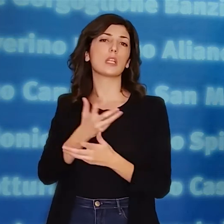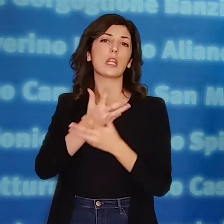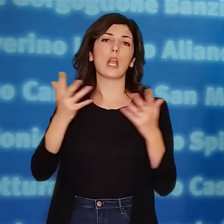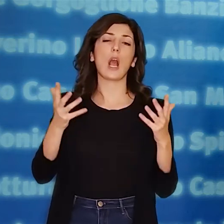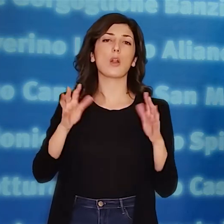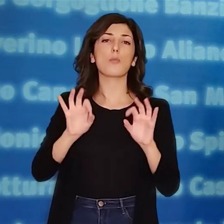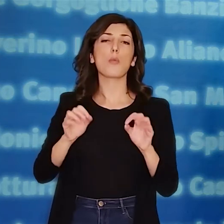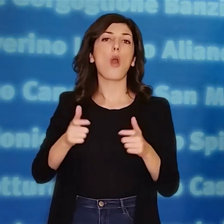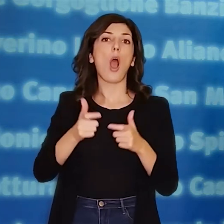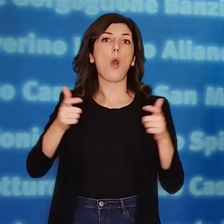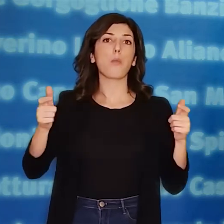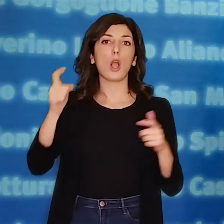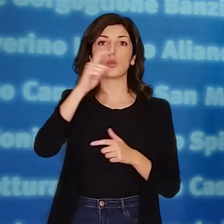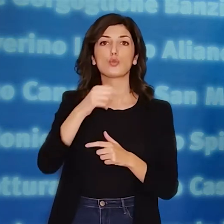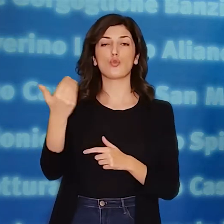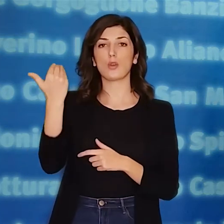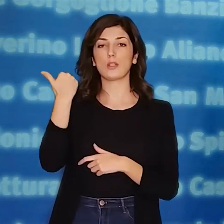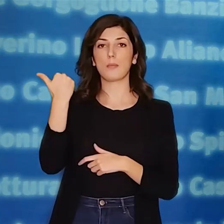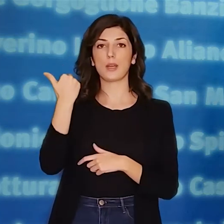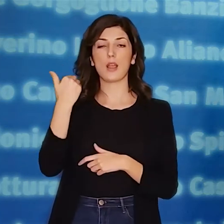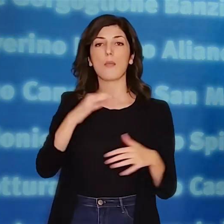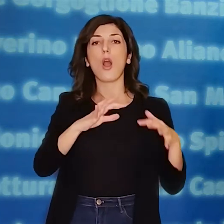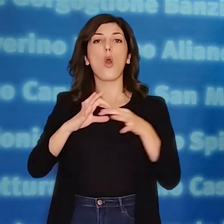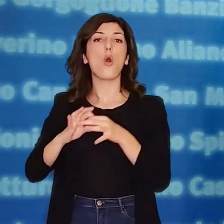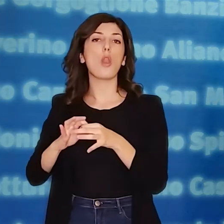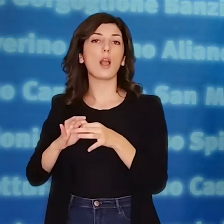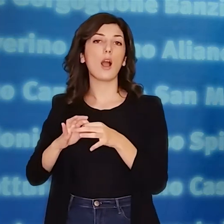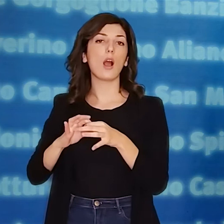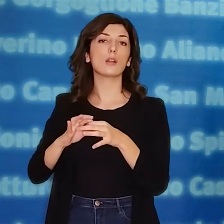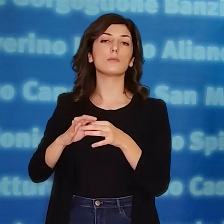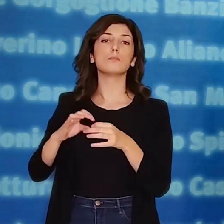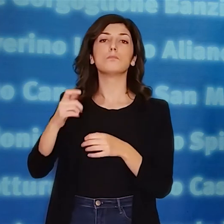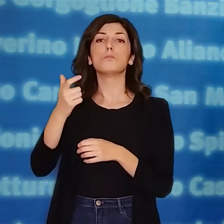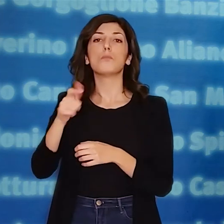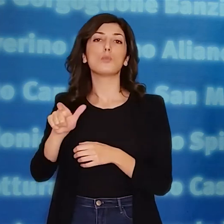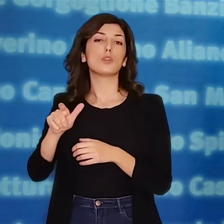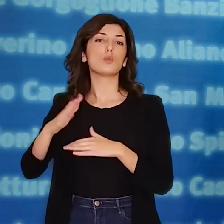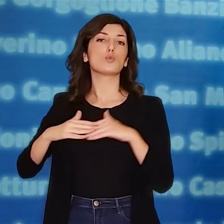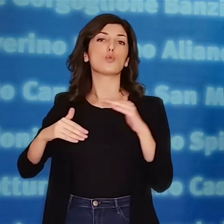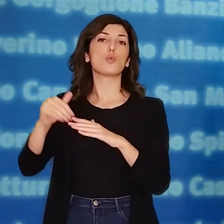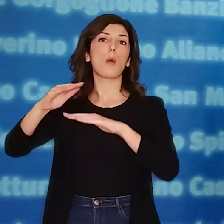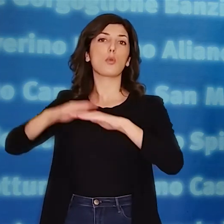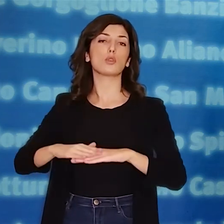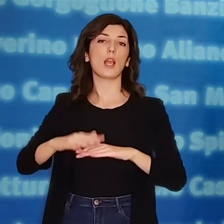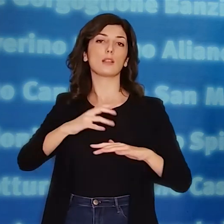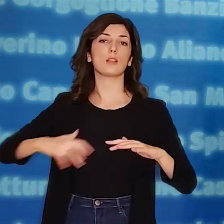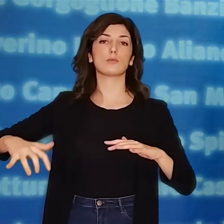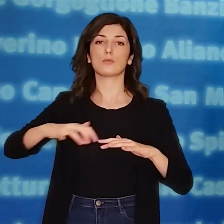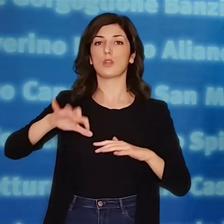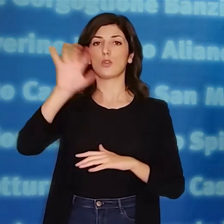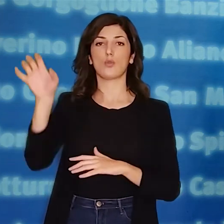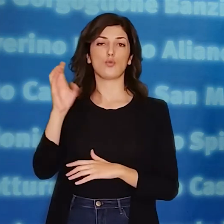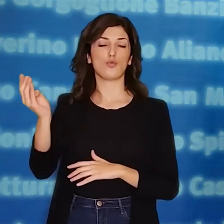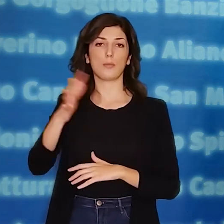Segno che la tendenza all'aumento dei giorni scorsi era sicuramente legata all'interessamento degli ospiti di qualche struttura